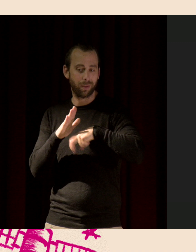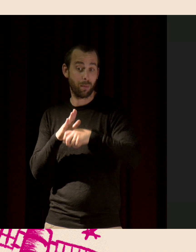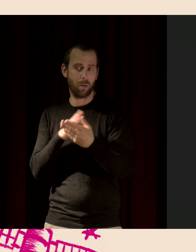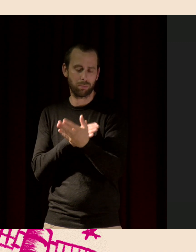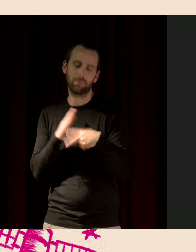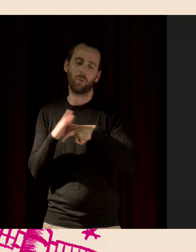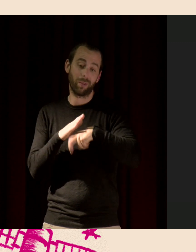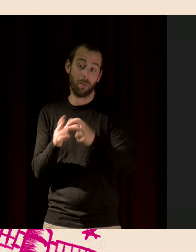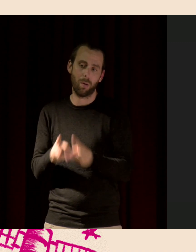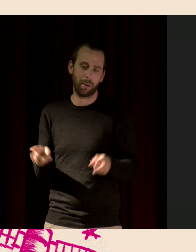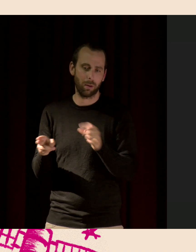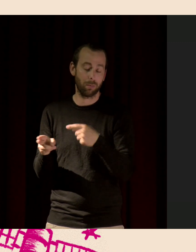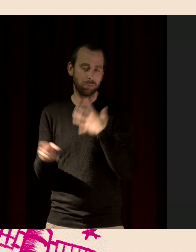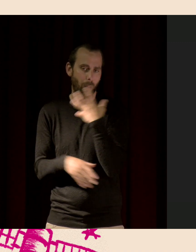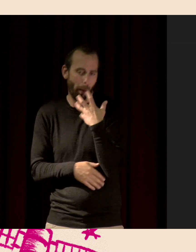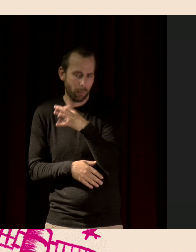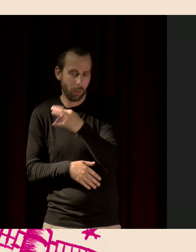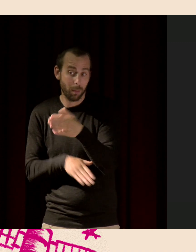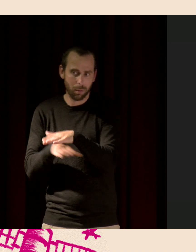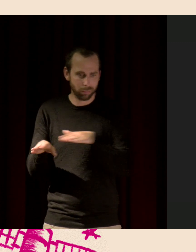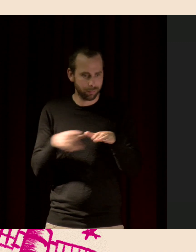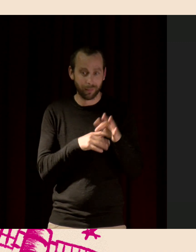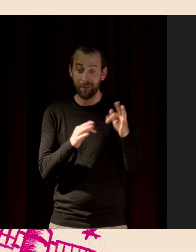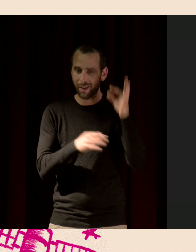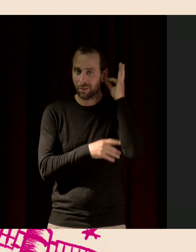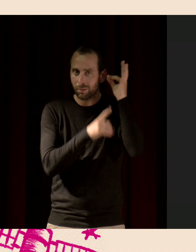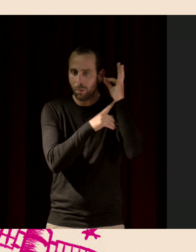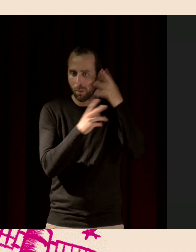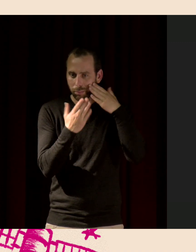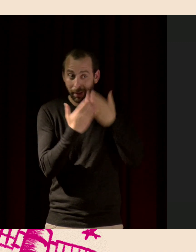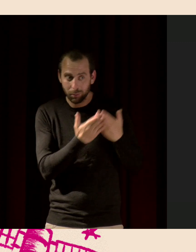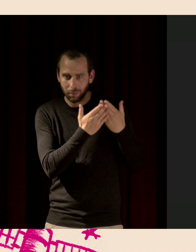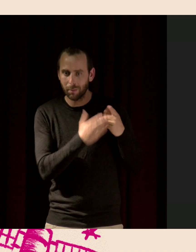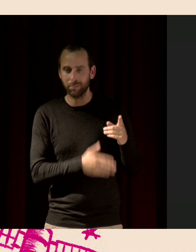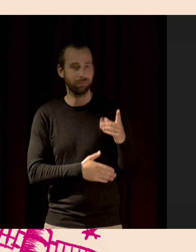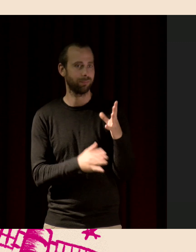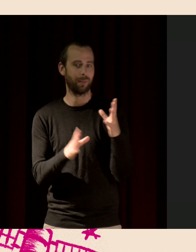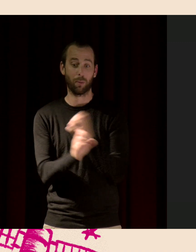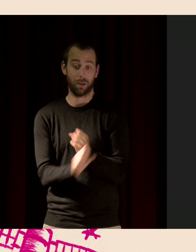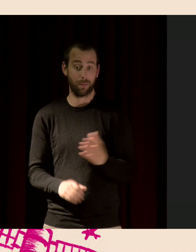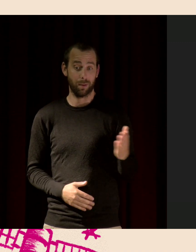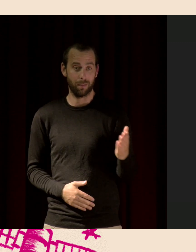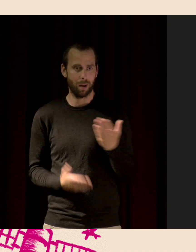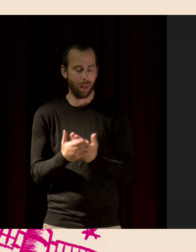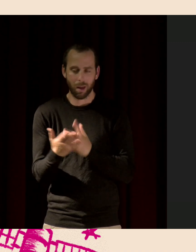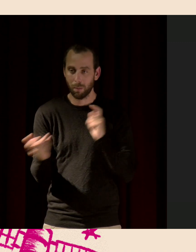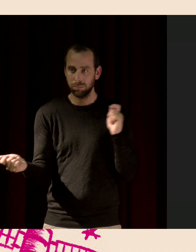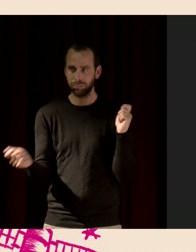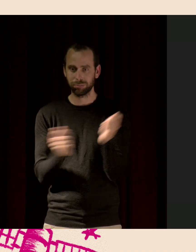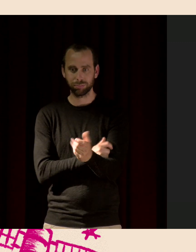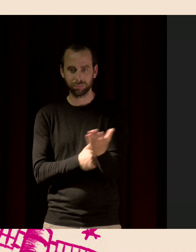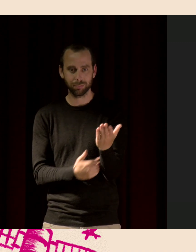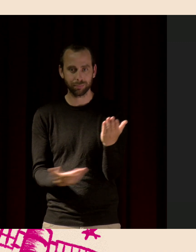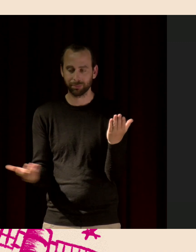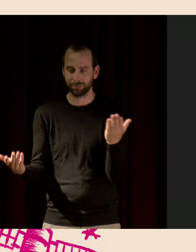terrible, mais acoustiquement, c'était un moment assez exceptionnel où tout d'un coup, on a tout changé dans